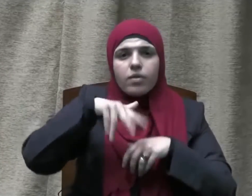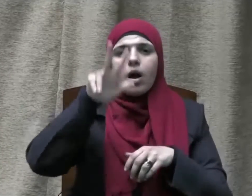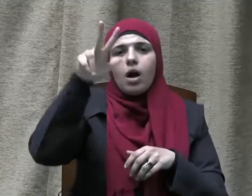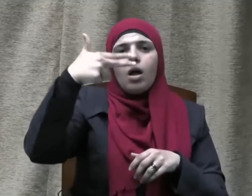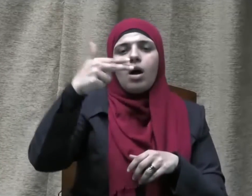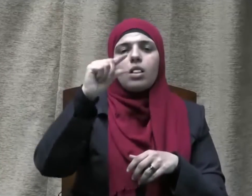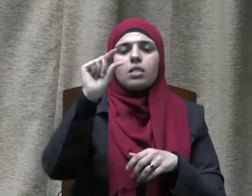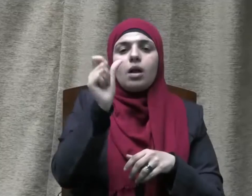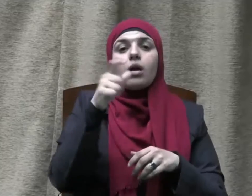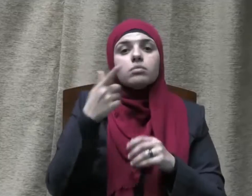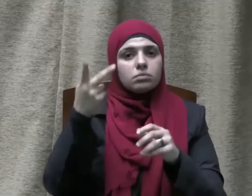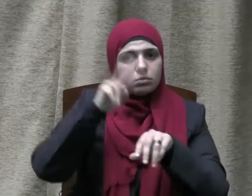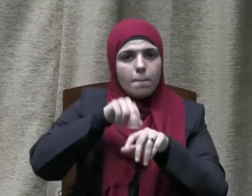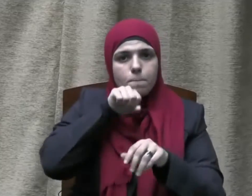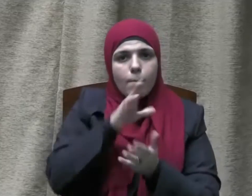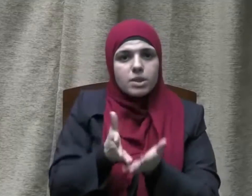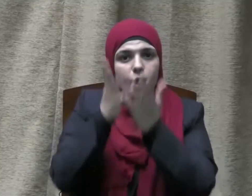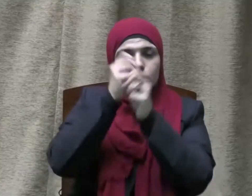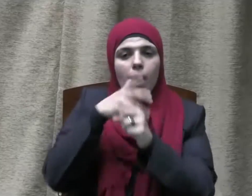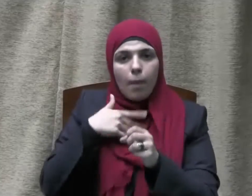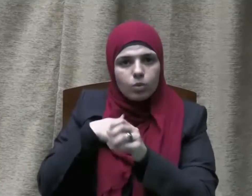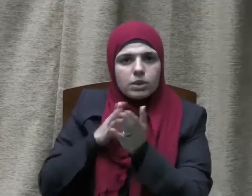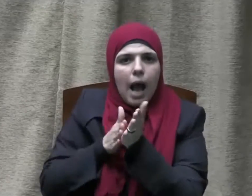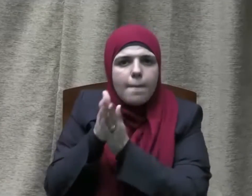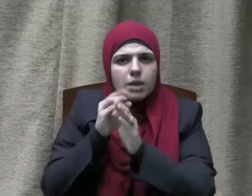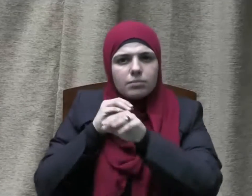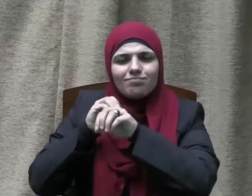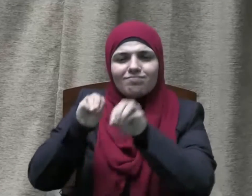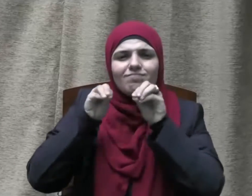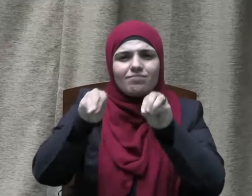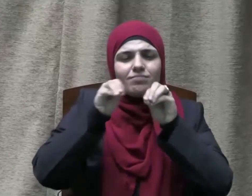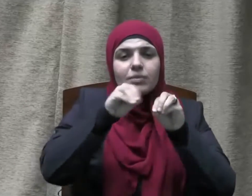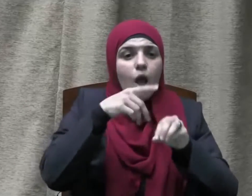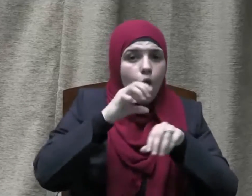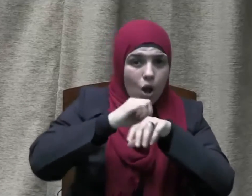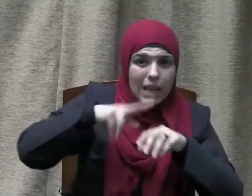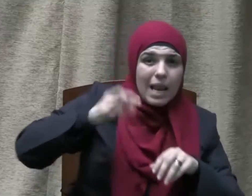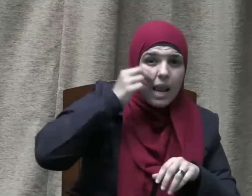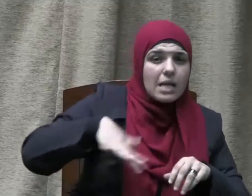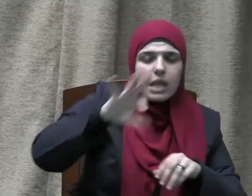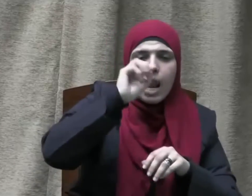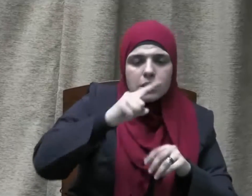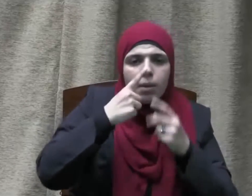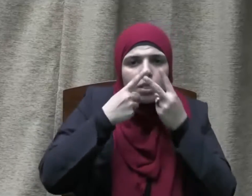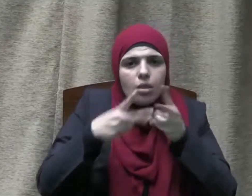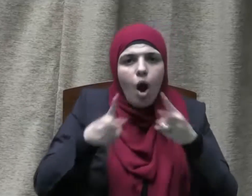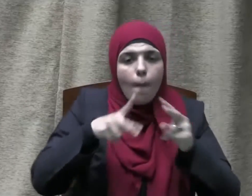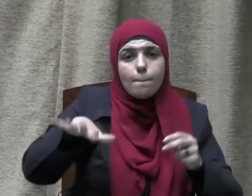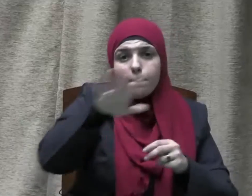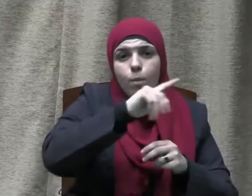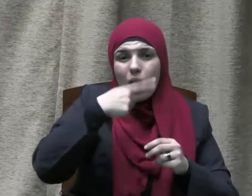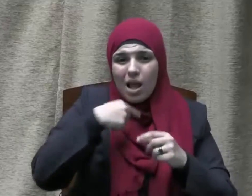صلى الله عليه وسلم أمته على الإيجابية وحذرها من السلبية